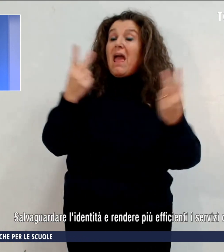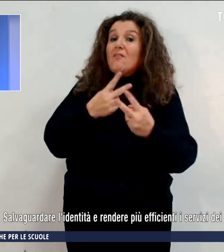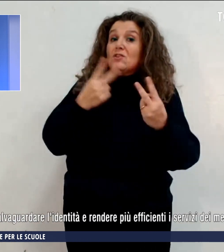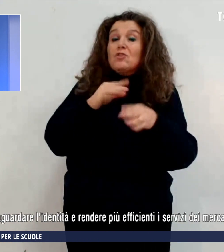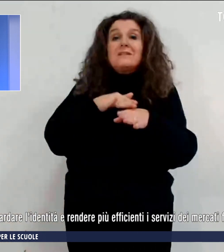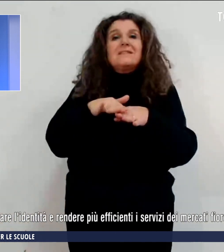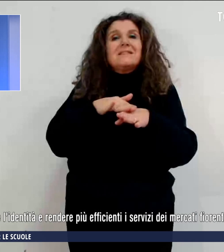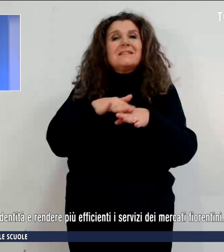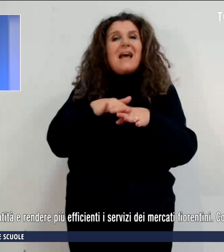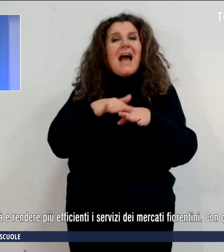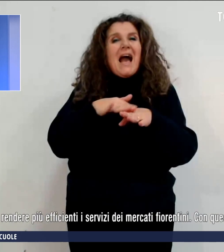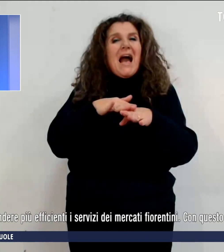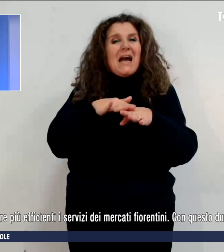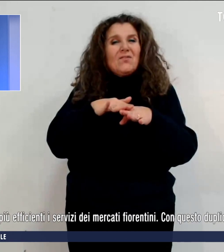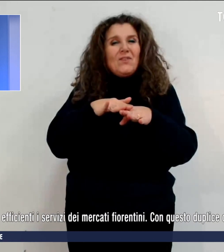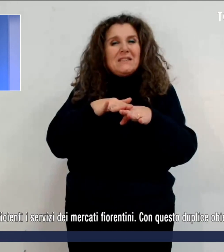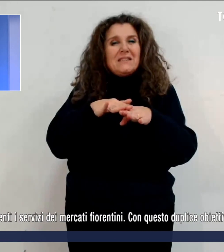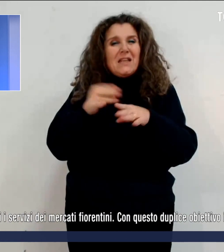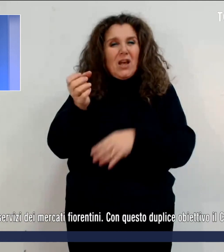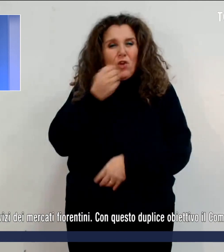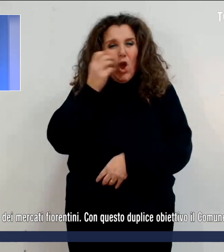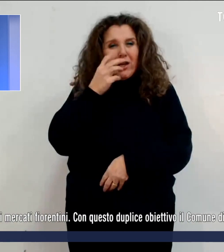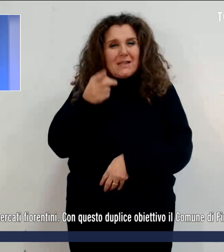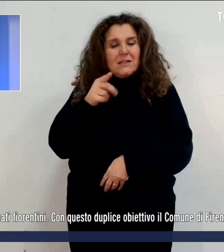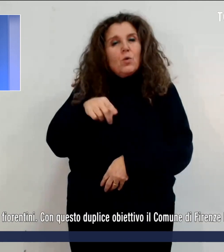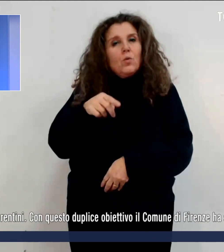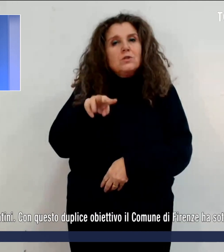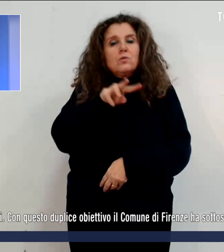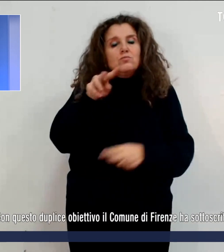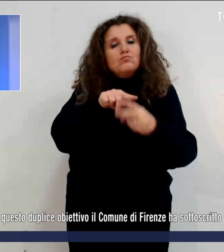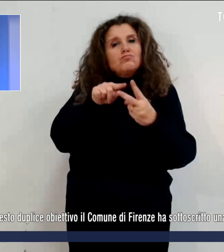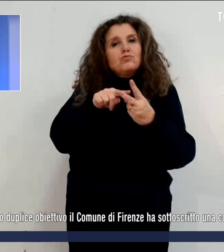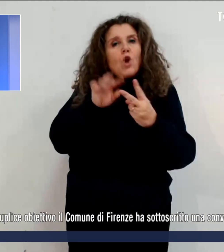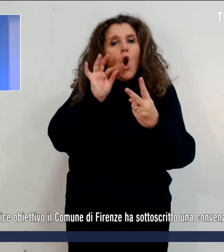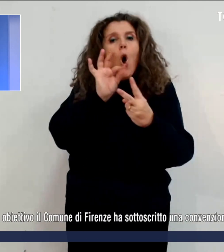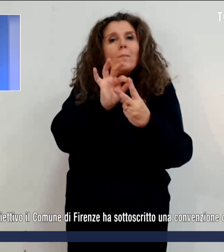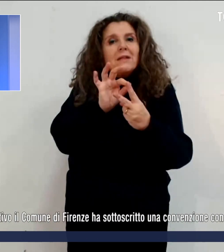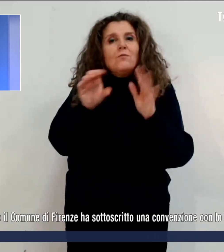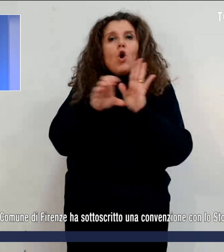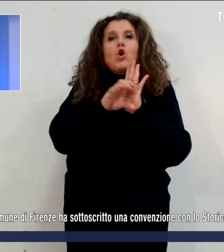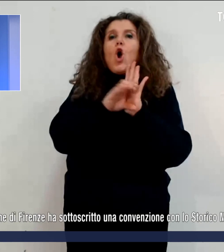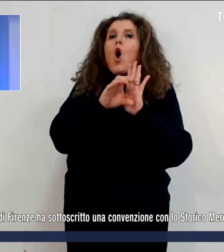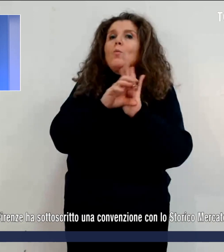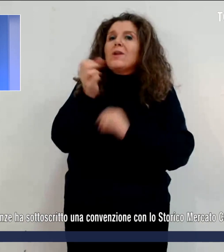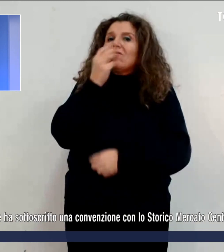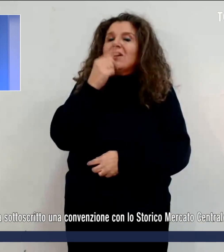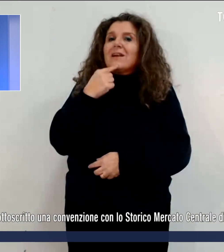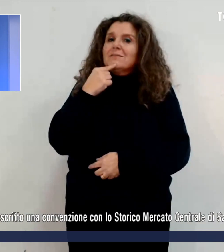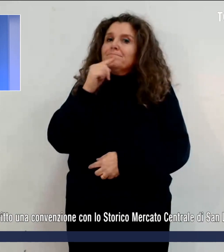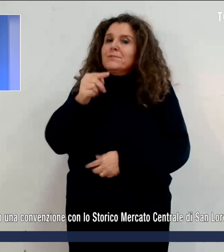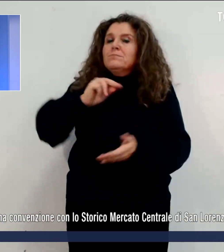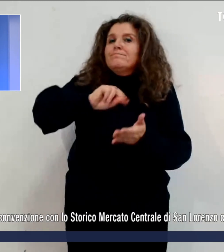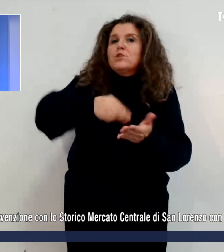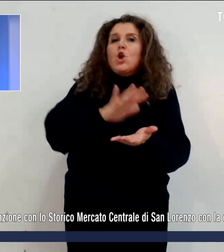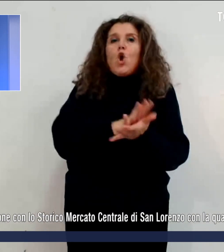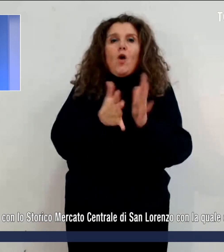mercati fiorentini. Con questo duplice obiettivo, il Comune di Firenze ha sottoscritto una convenzione